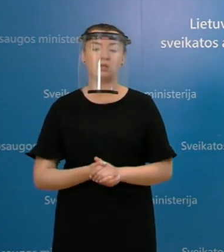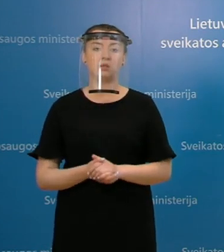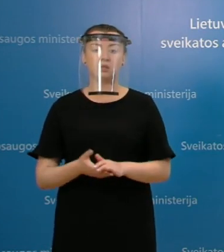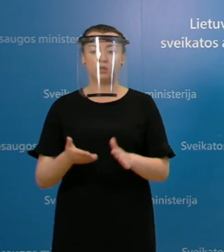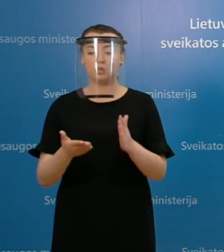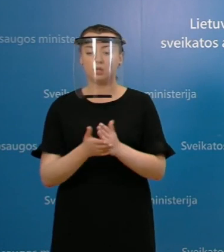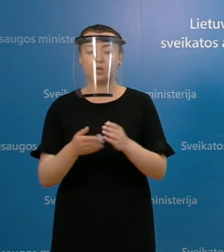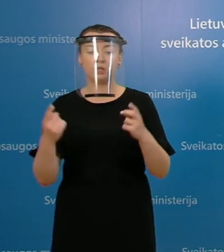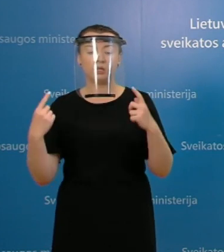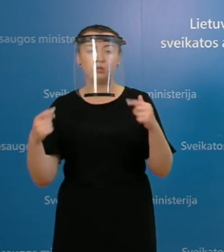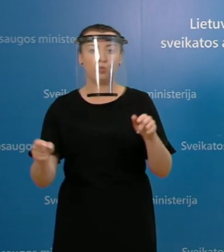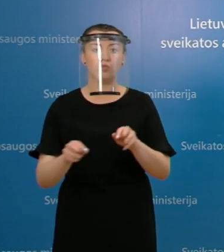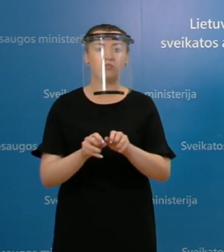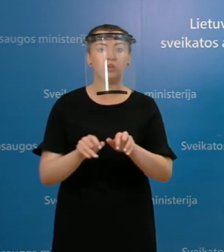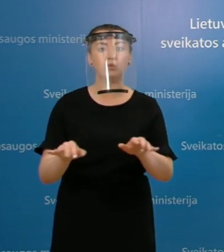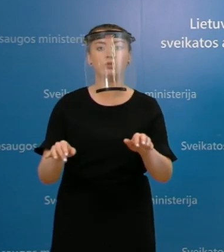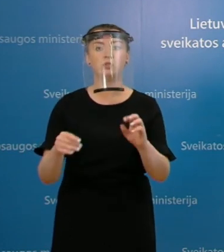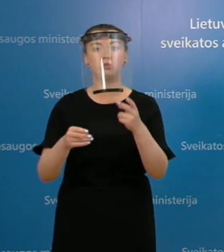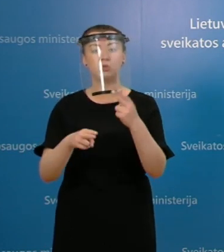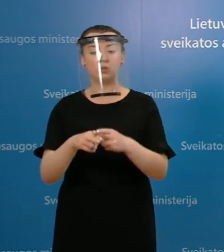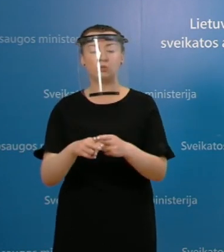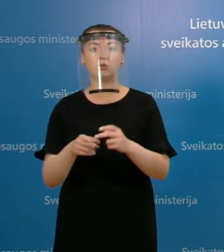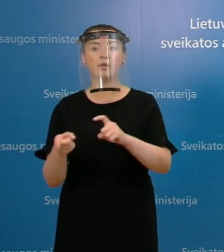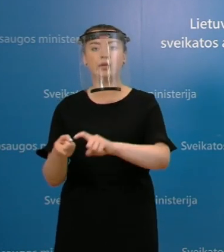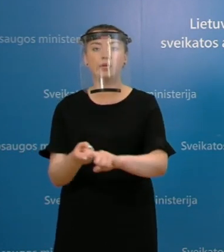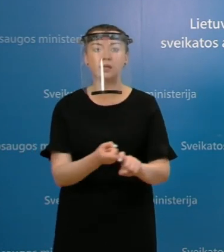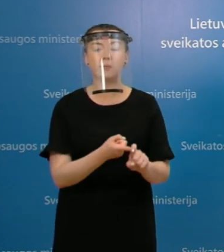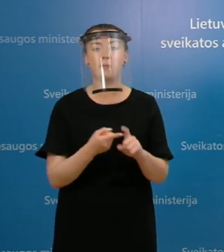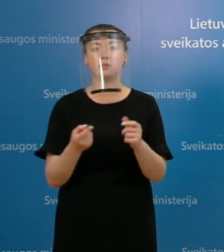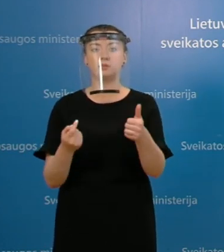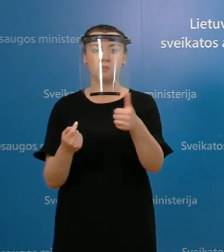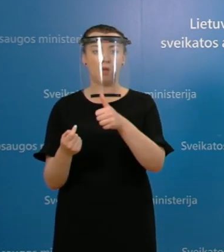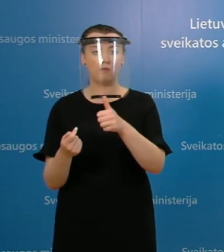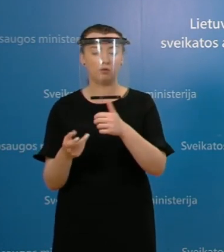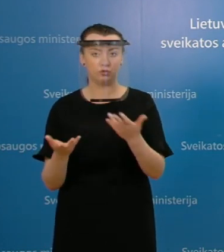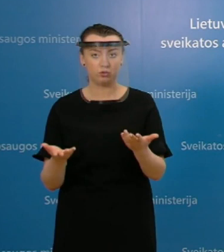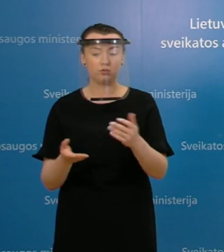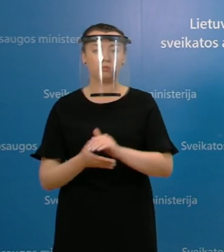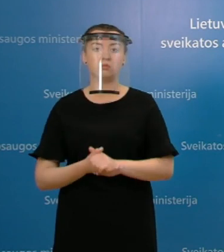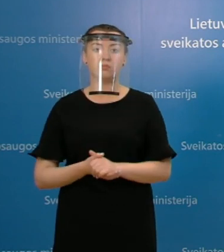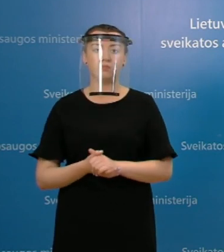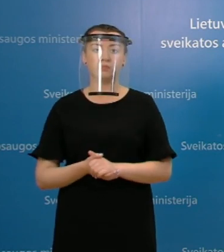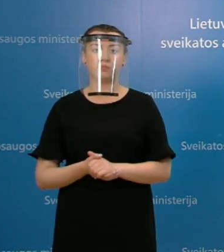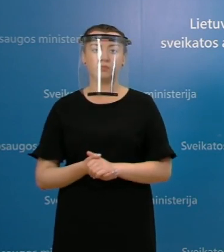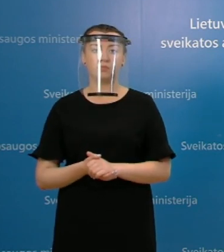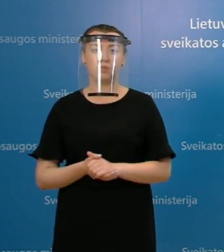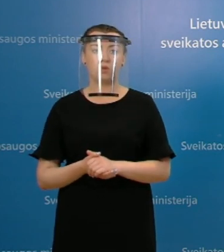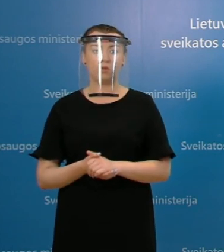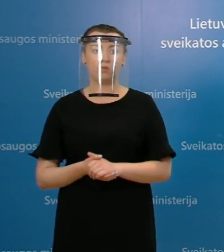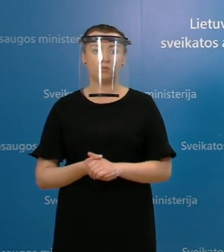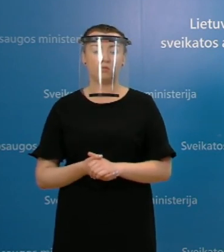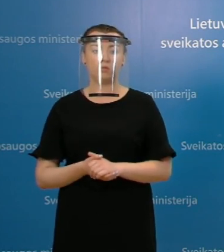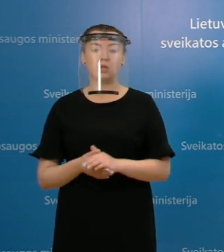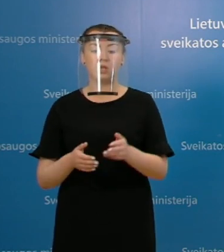virusinį infekcijų atvejais, kaip, pavyzdžiui, gripo infekcijos atvejų, labiau pažeidžiami yra tie, kurie jau turi